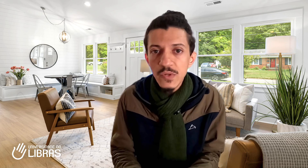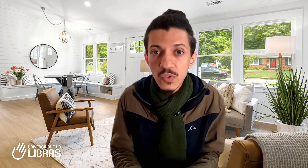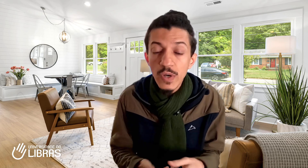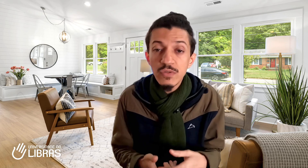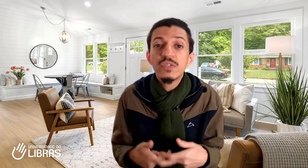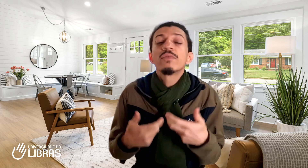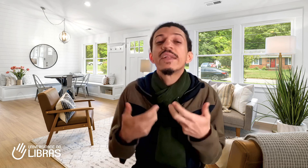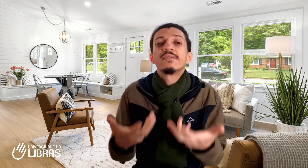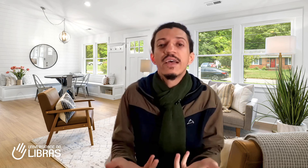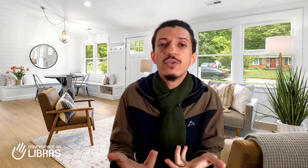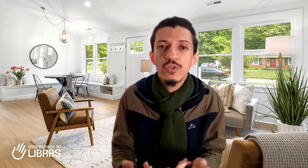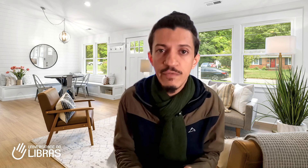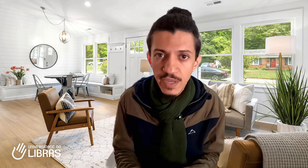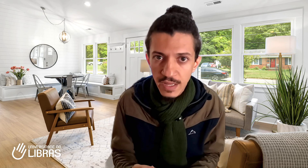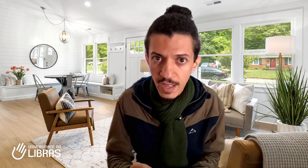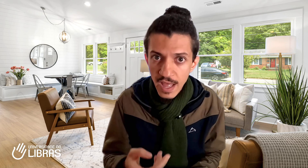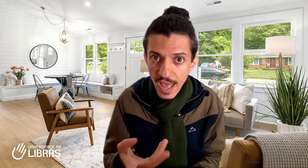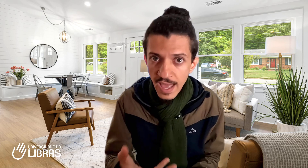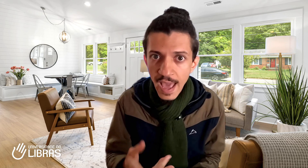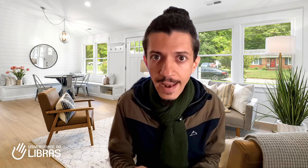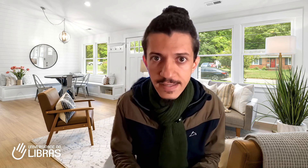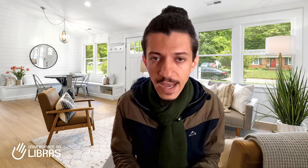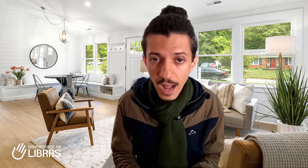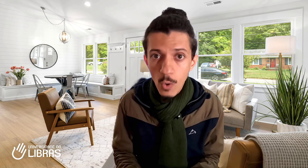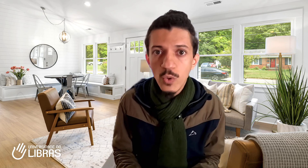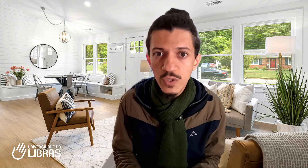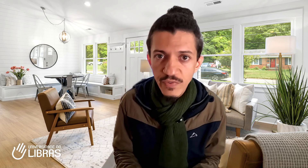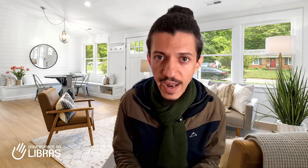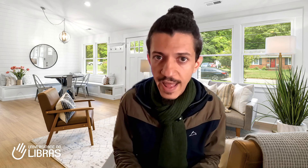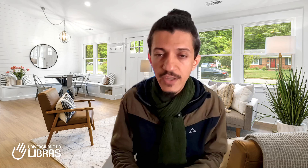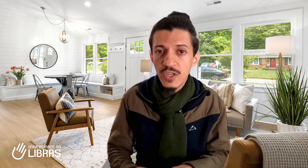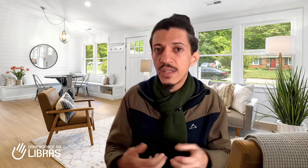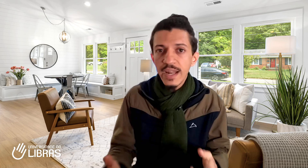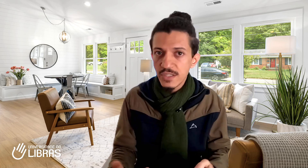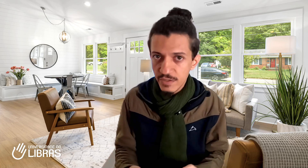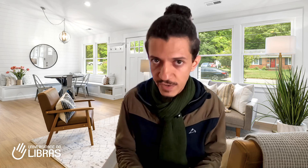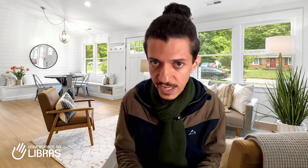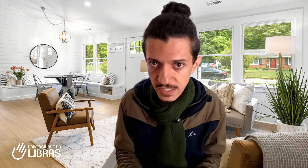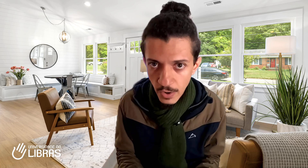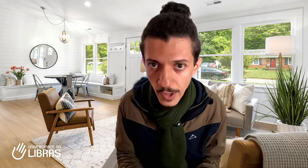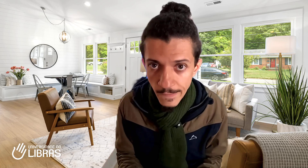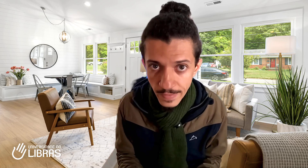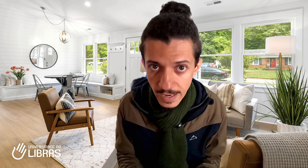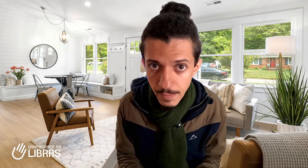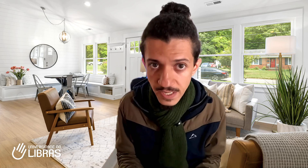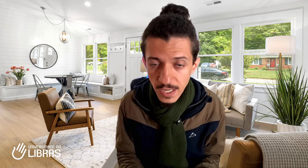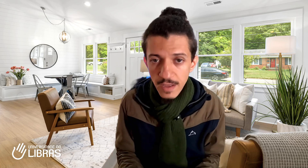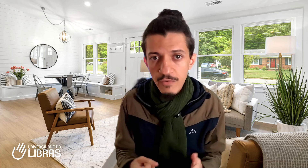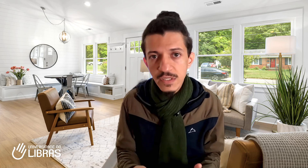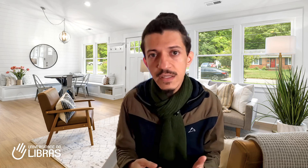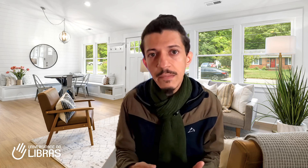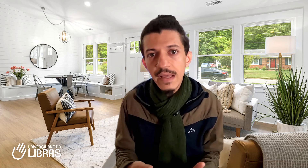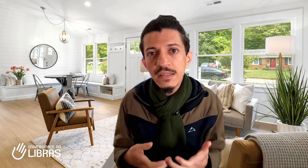sonhos, do seu desejo de vida em realizar algo diferente, em ter esse diferencial na Libras, você também está